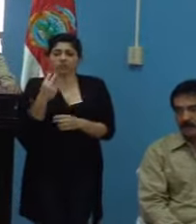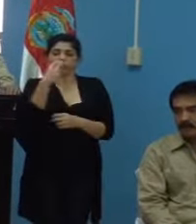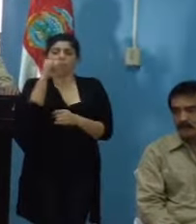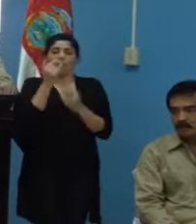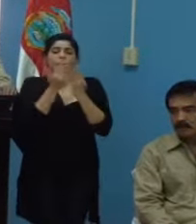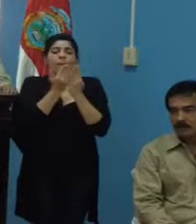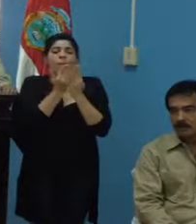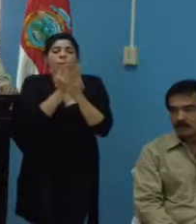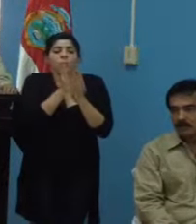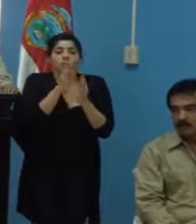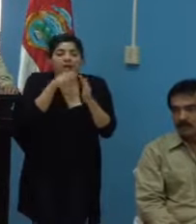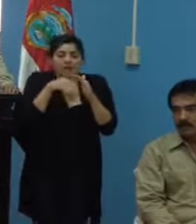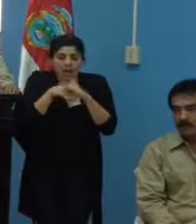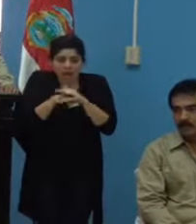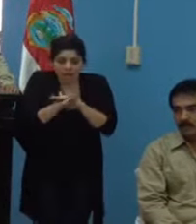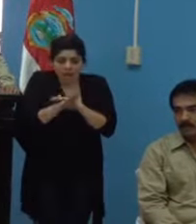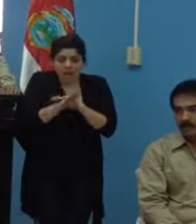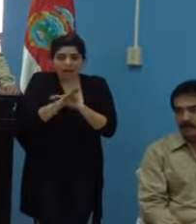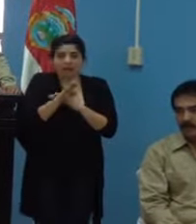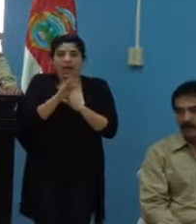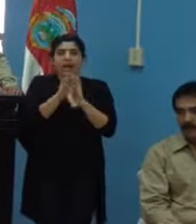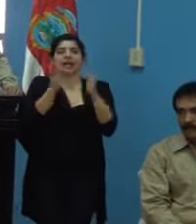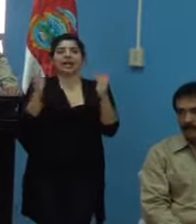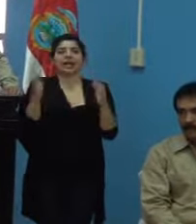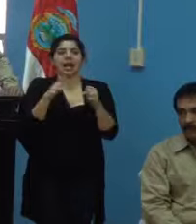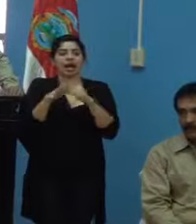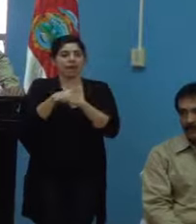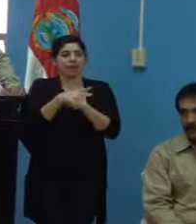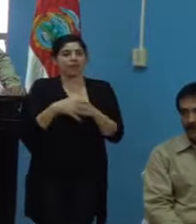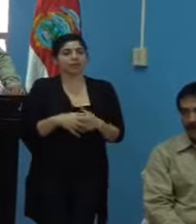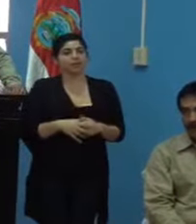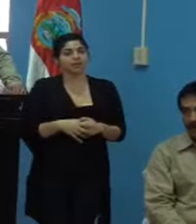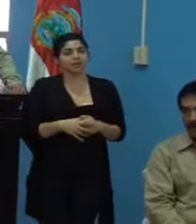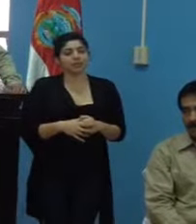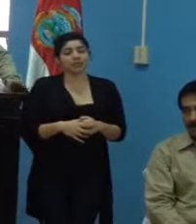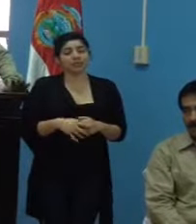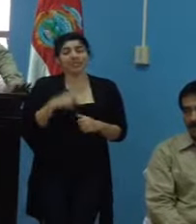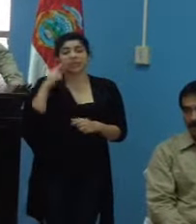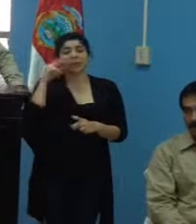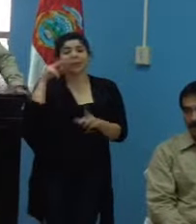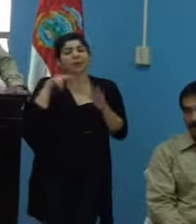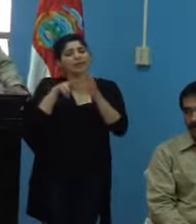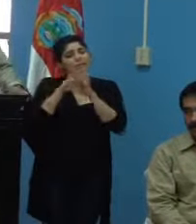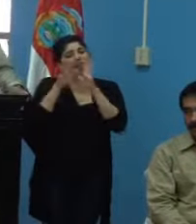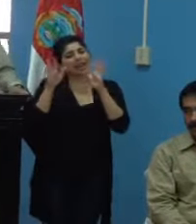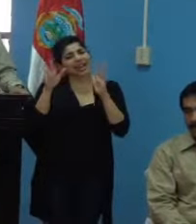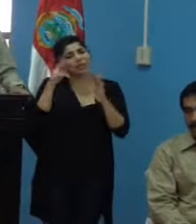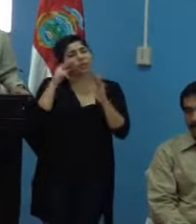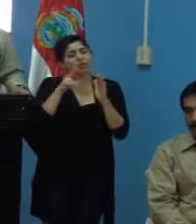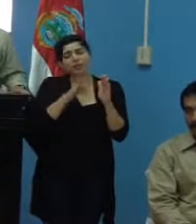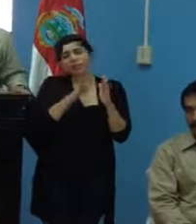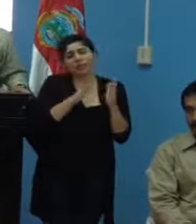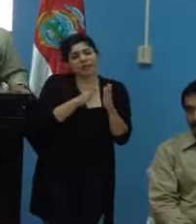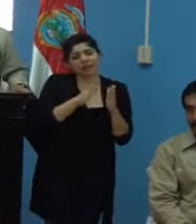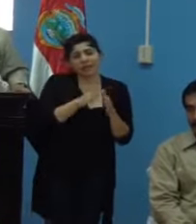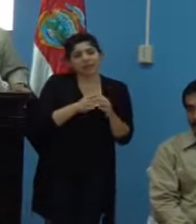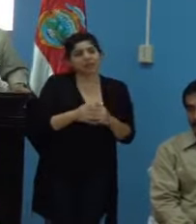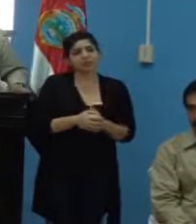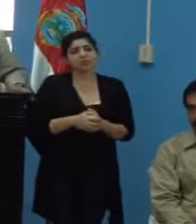la puerta de entrada al Gran Caribe. Es una visión grande, no es una visión chiquita.